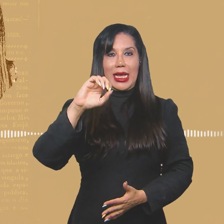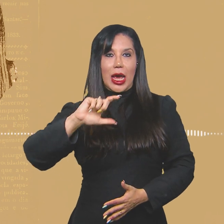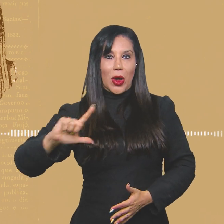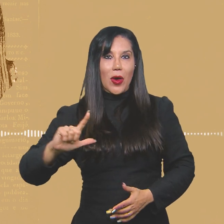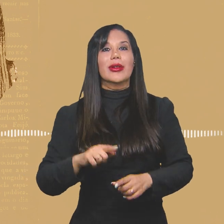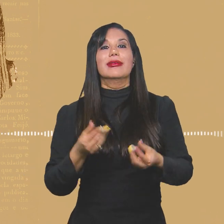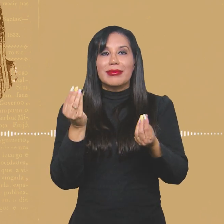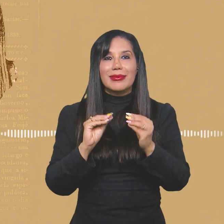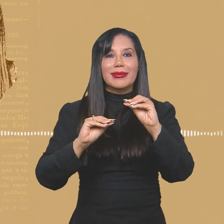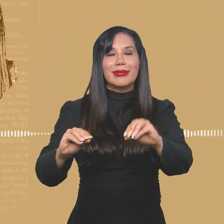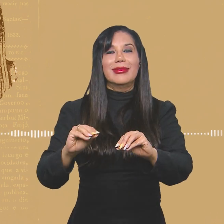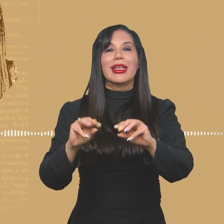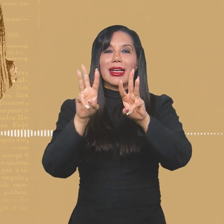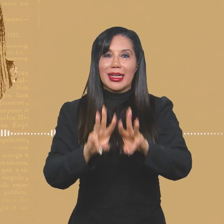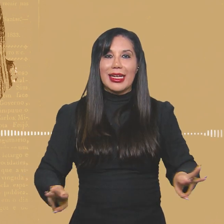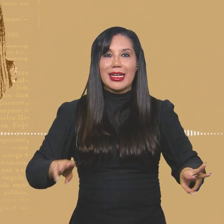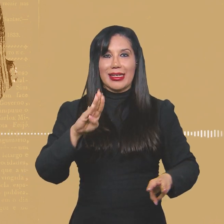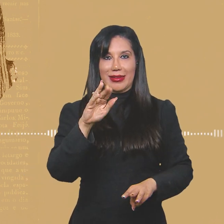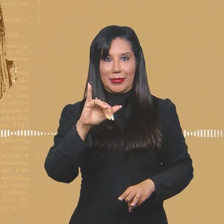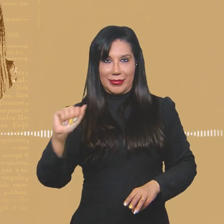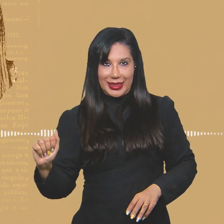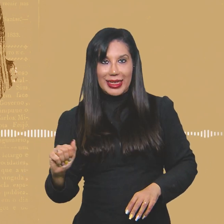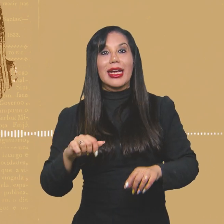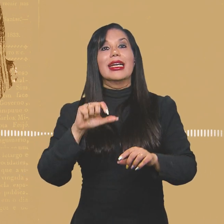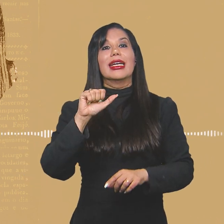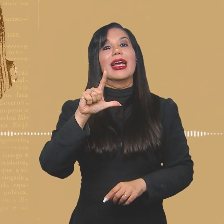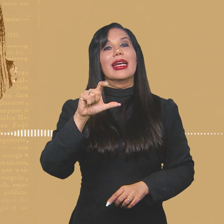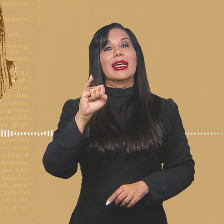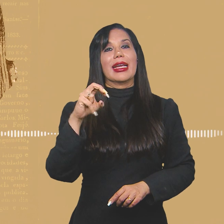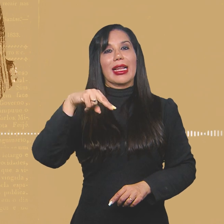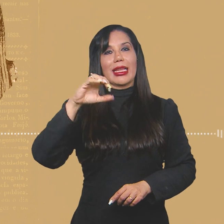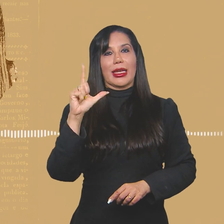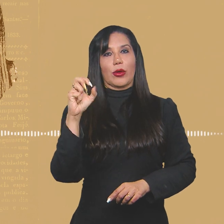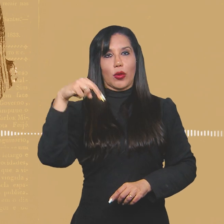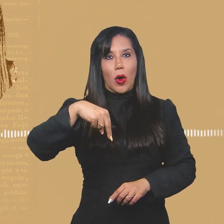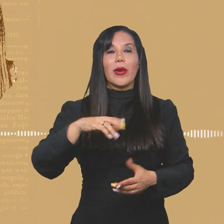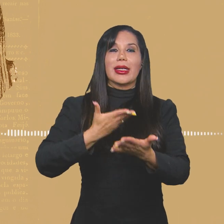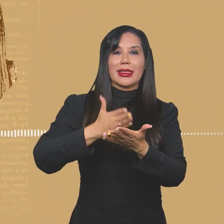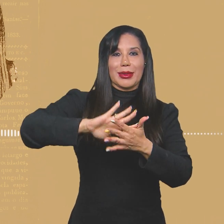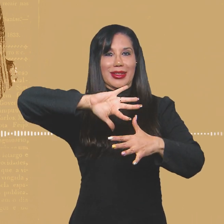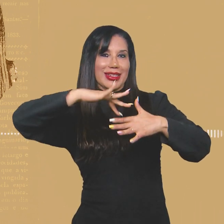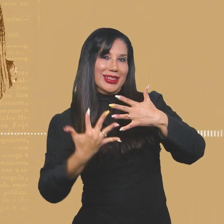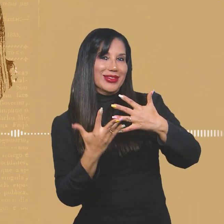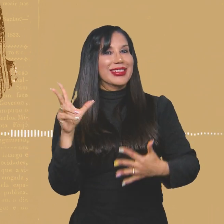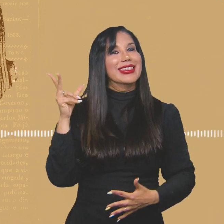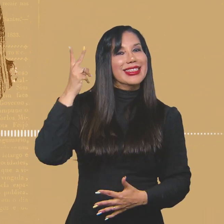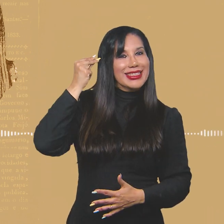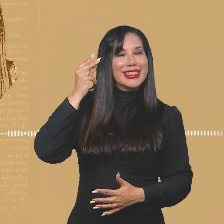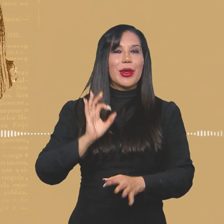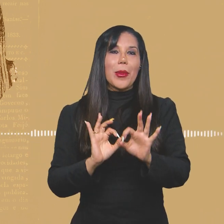visual e design foram feitos por Caroline Ramos. Implementação na web, Beatriz Arco Verde e Lincoln Araújo.